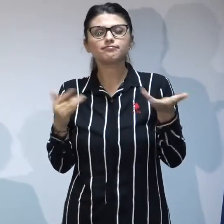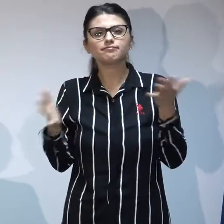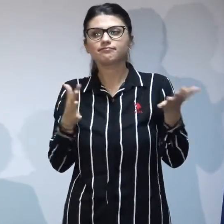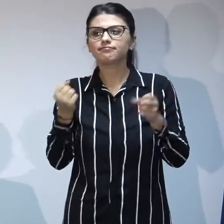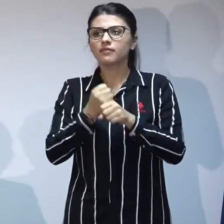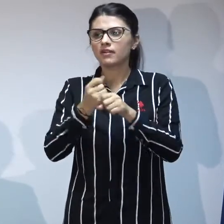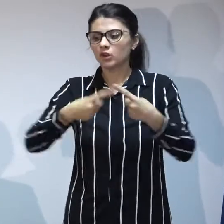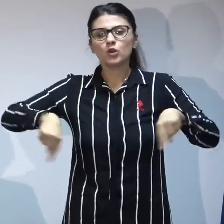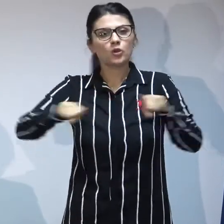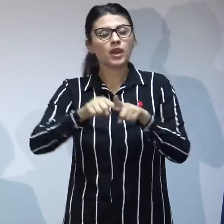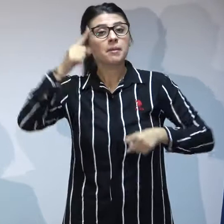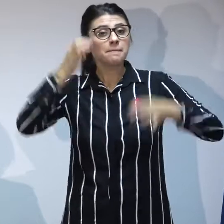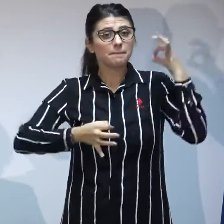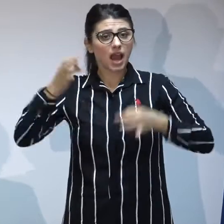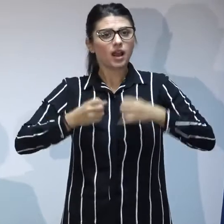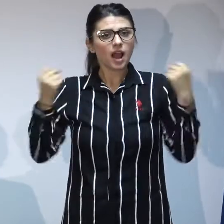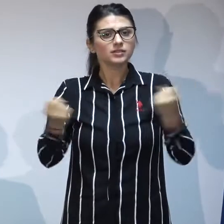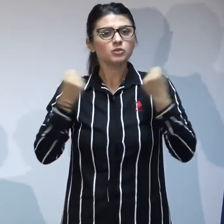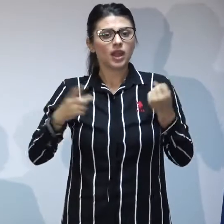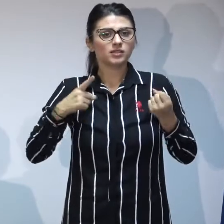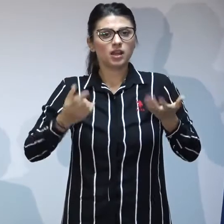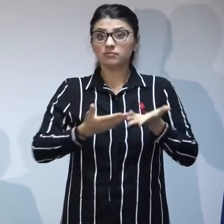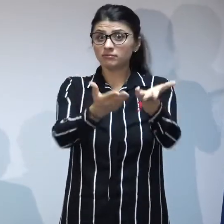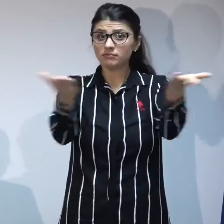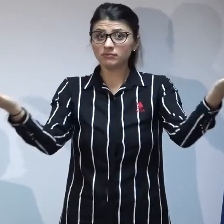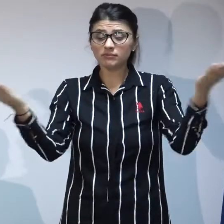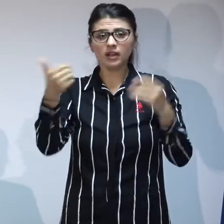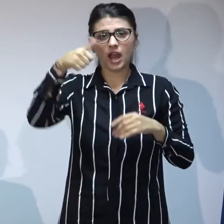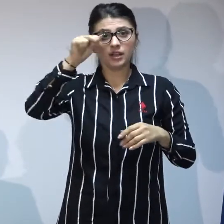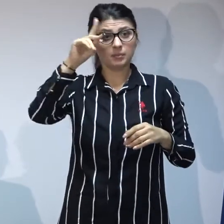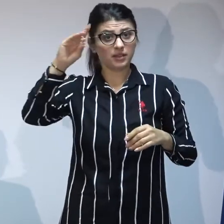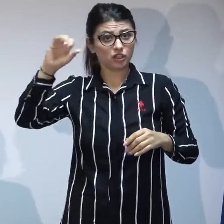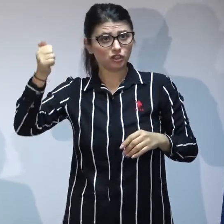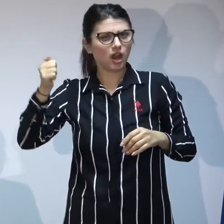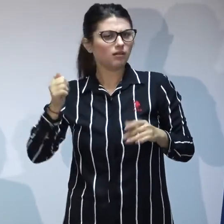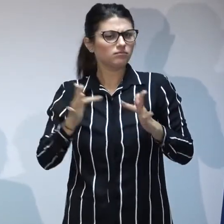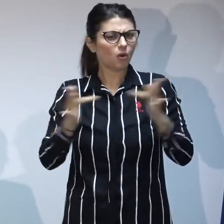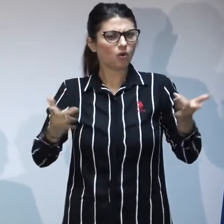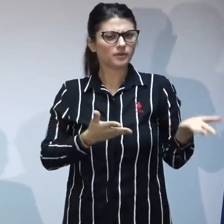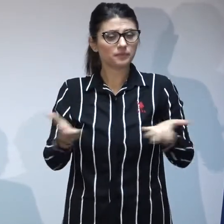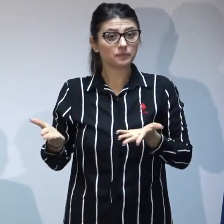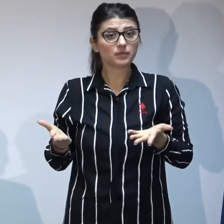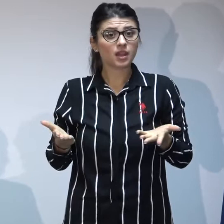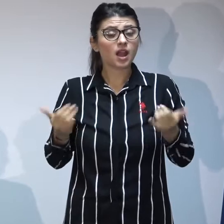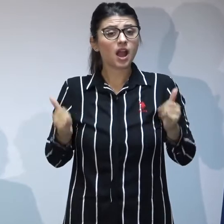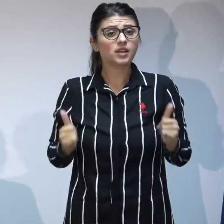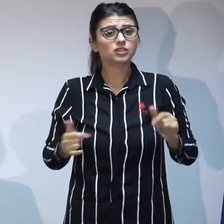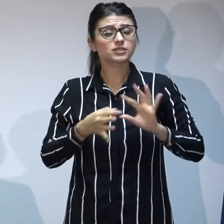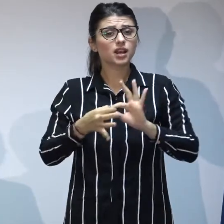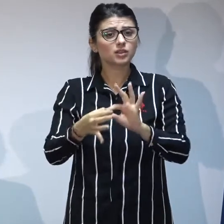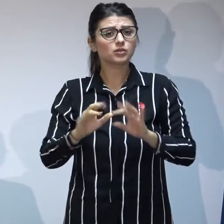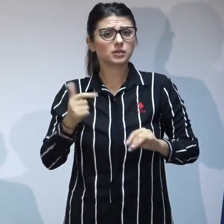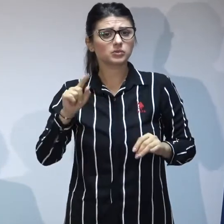mersul nostru în planul de acțiune care este public pe site-ul ANE de PDCA. În acest context, trebuie să vă